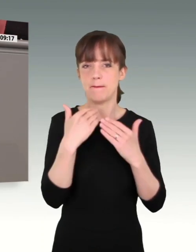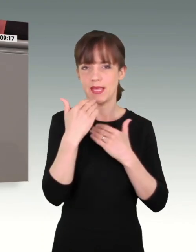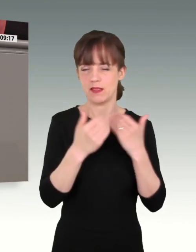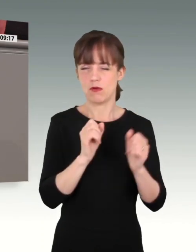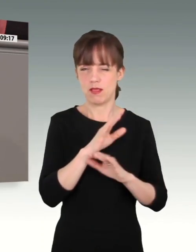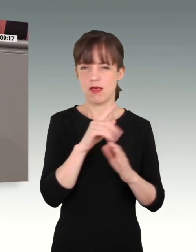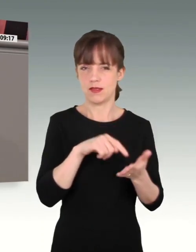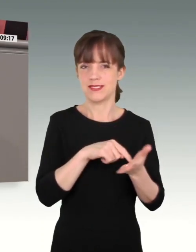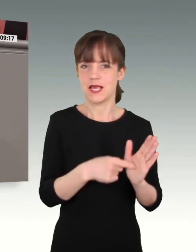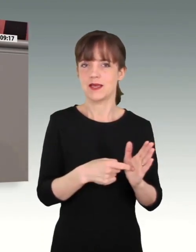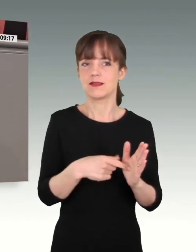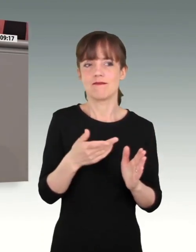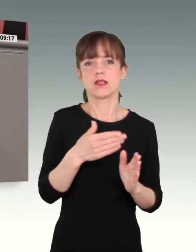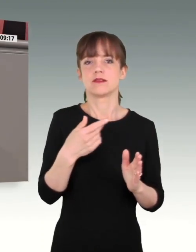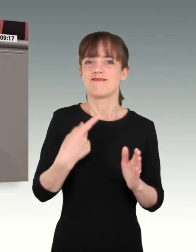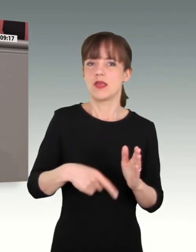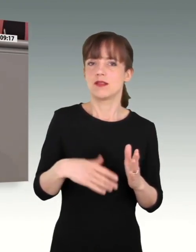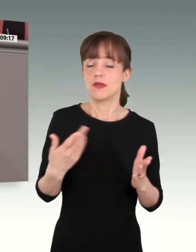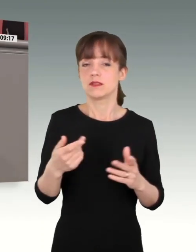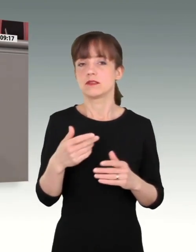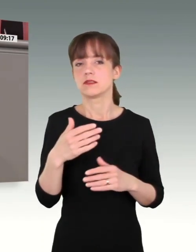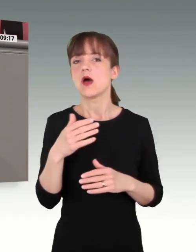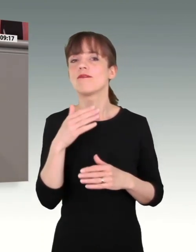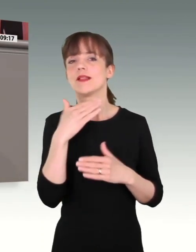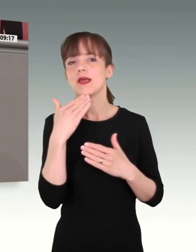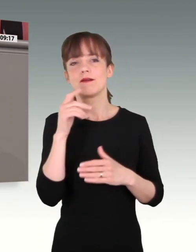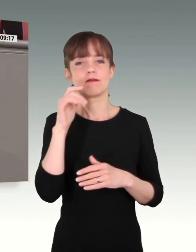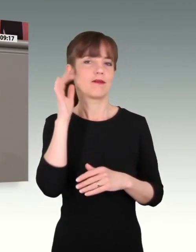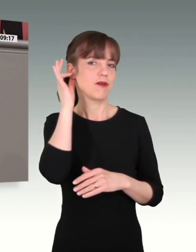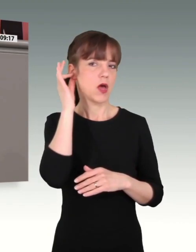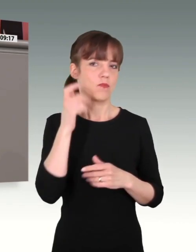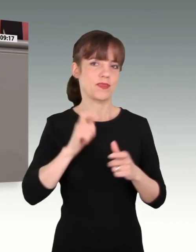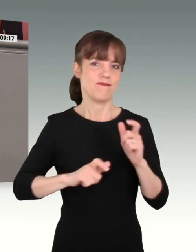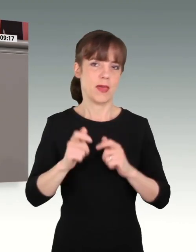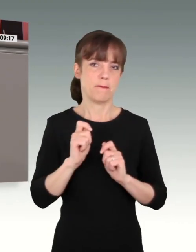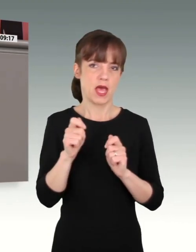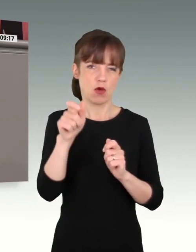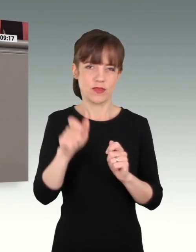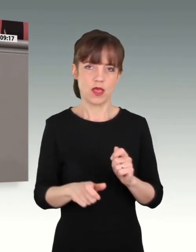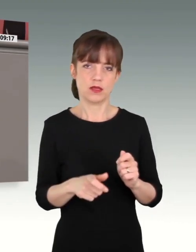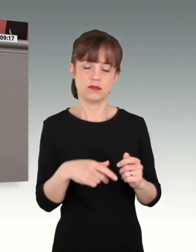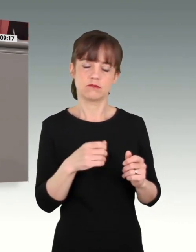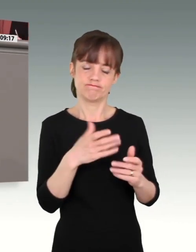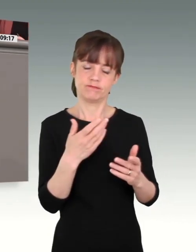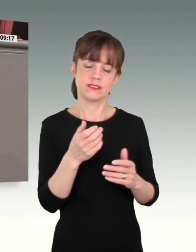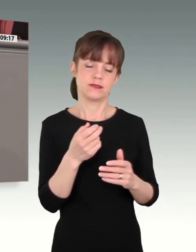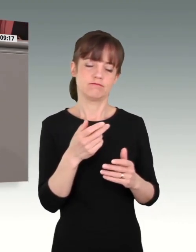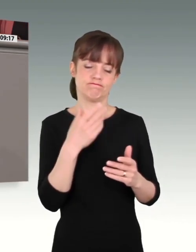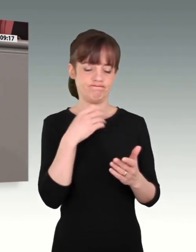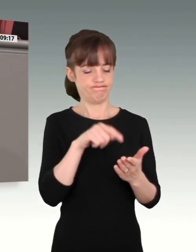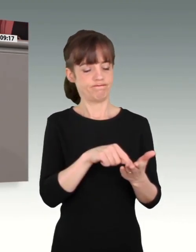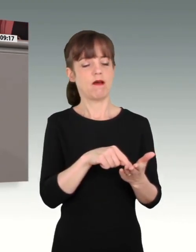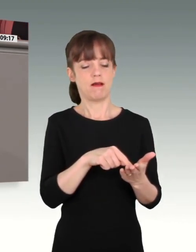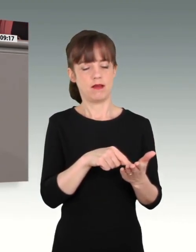ich will anhand von zwei Punkten, ich bin Ihnen da sehr dankbar, Frau Wehrbeauftragte, dass Sie diese auch so deutlich angesprochen haben, an zwei Punkten